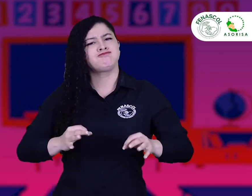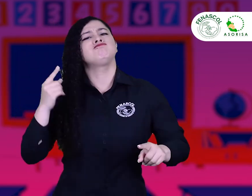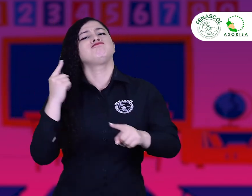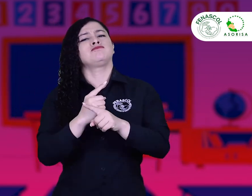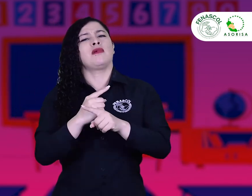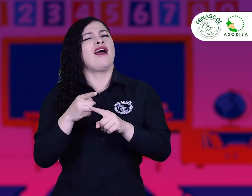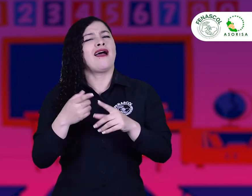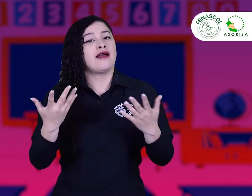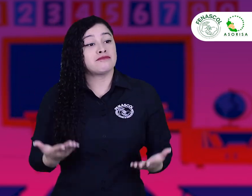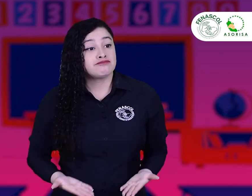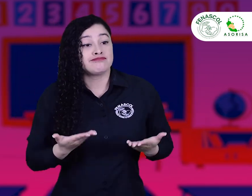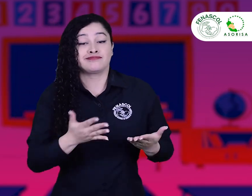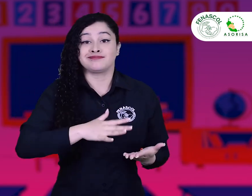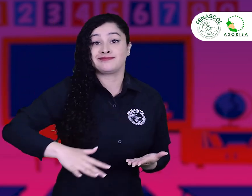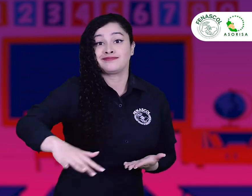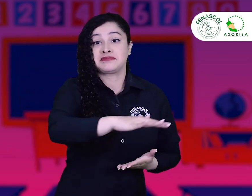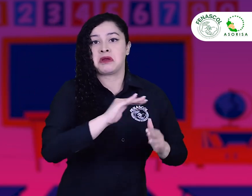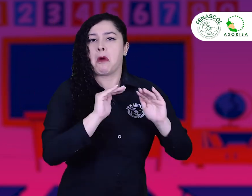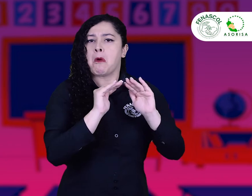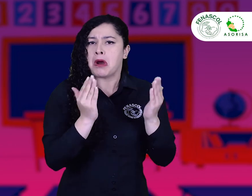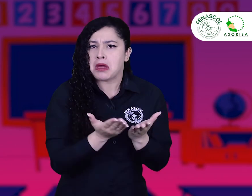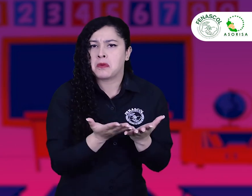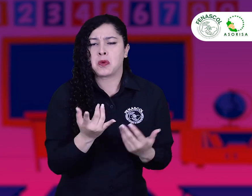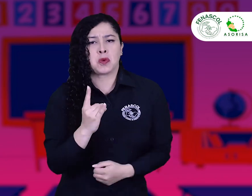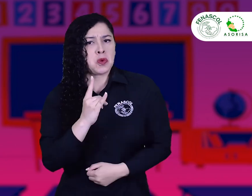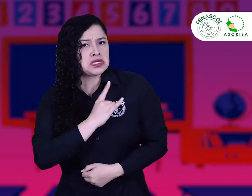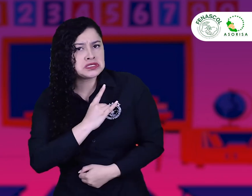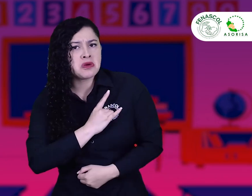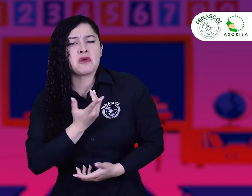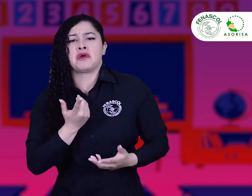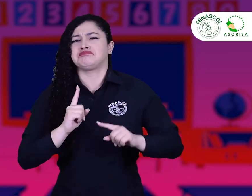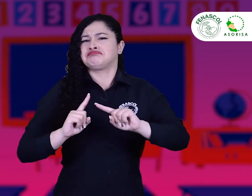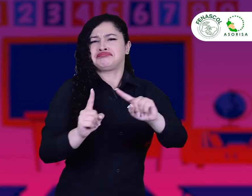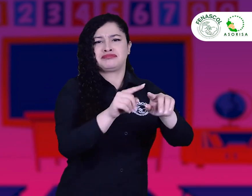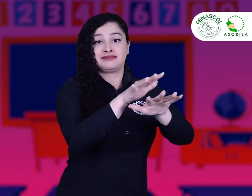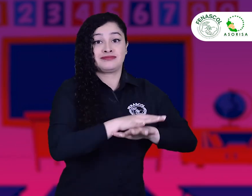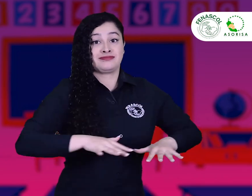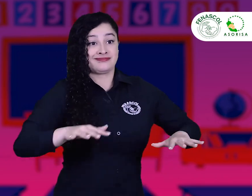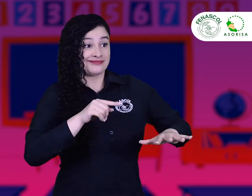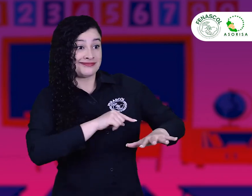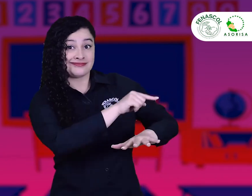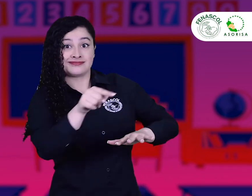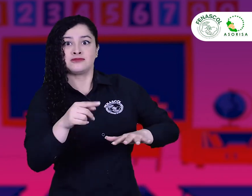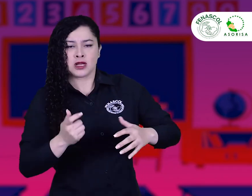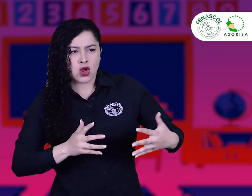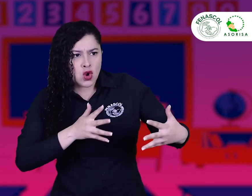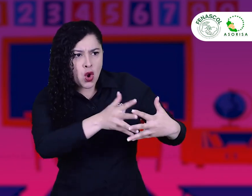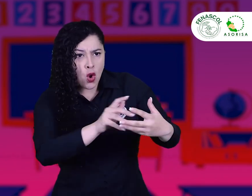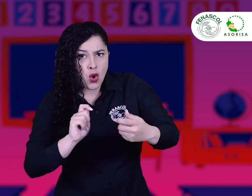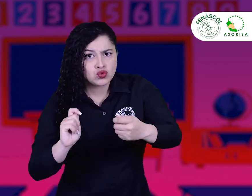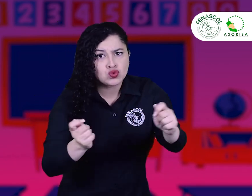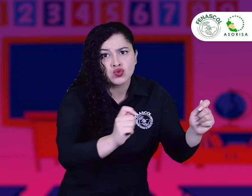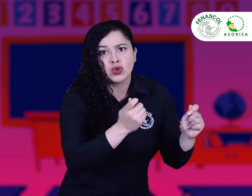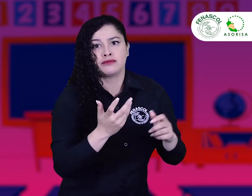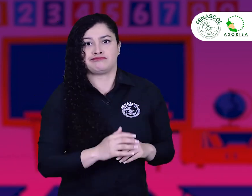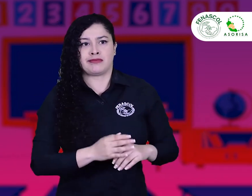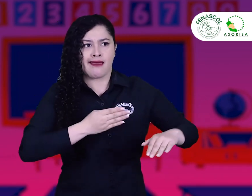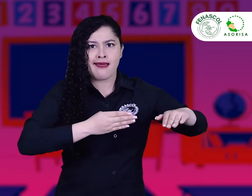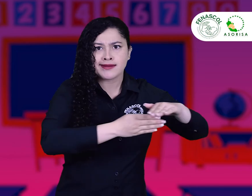en relación a los ajustes razonables, la inclusión y demás puntos, para ver una inclusión verdadera en los